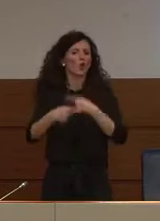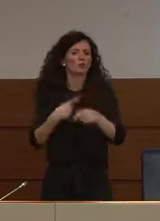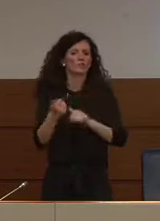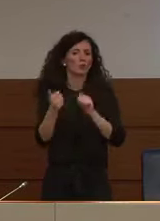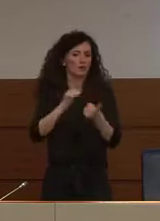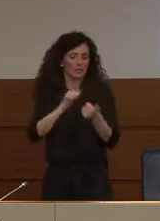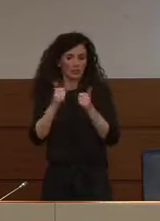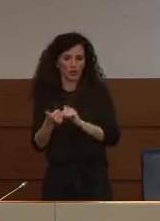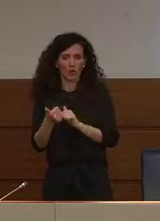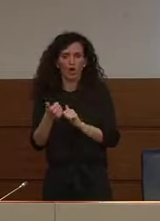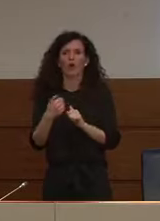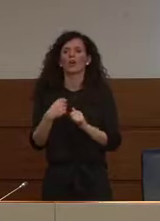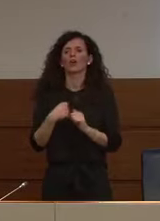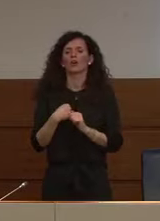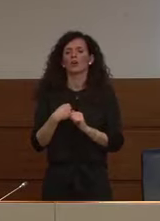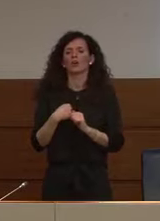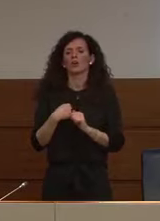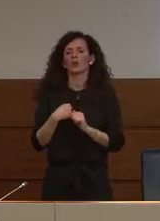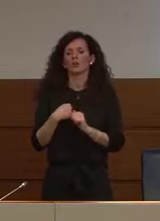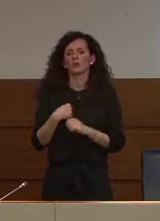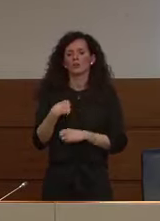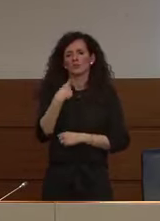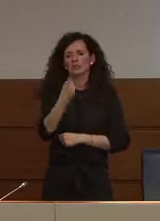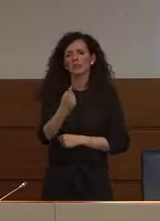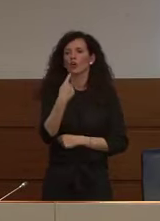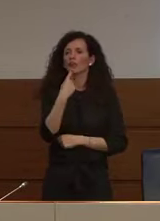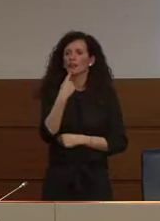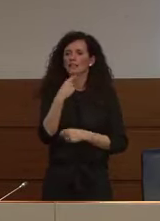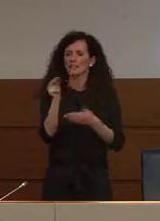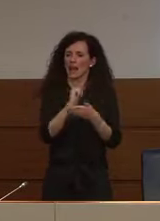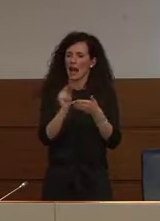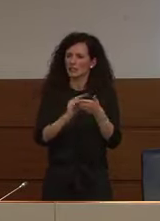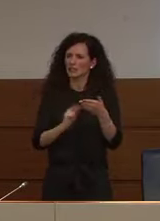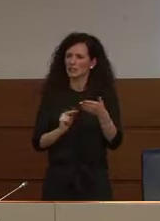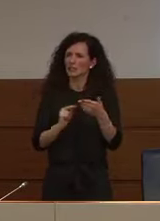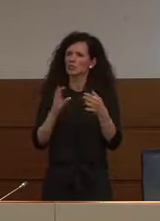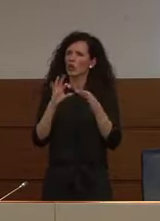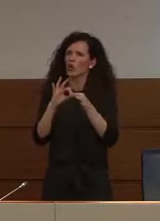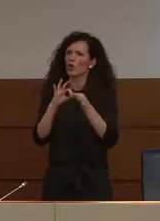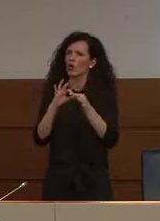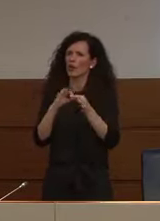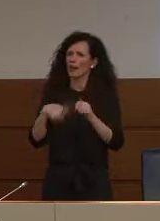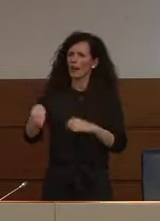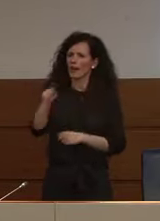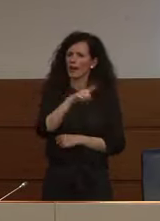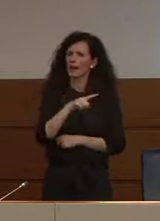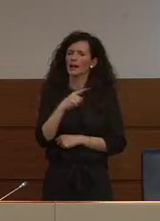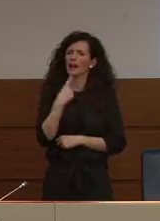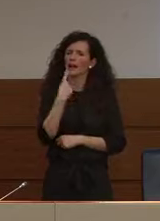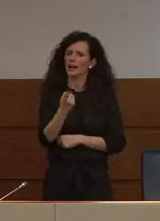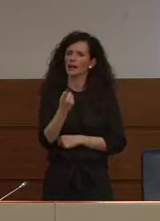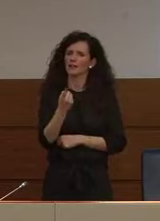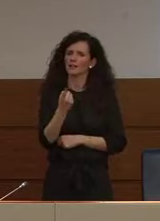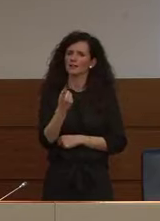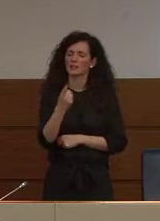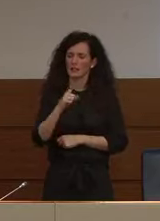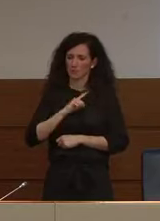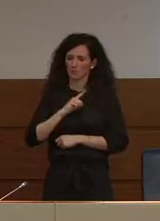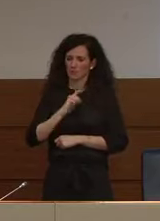o meglio quel che ha scritto la vostra collega oggi in merito a una mia